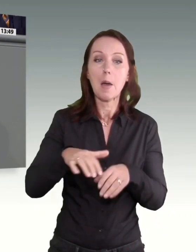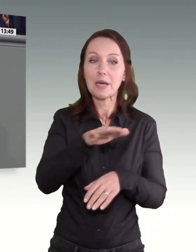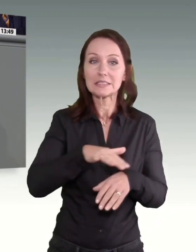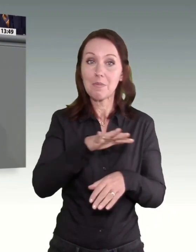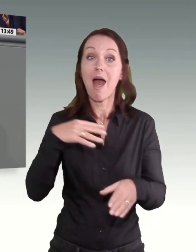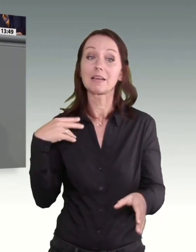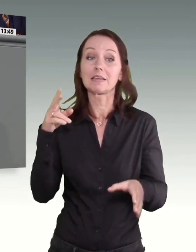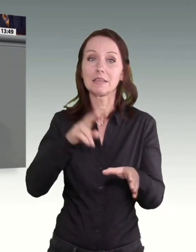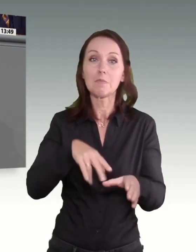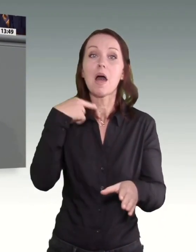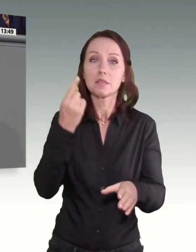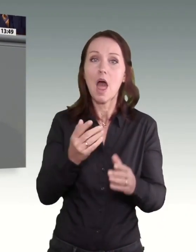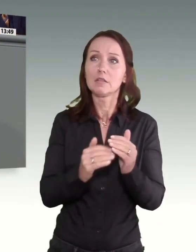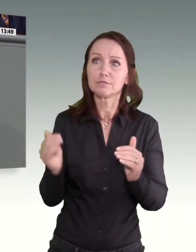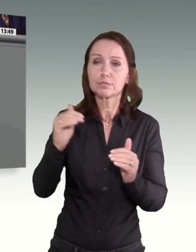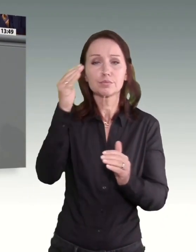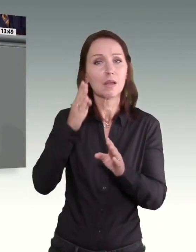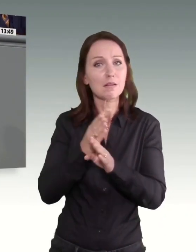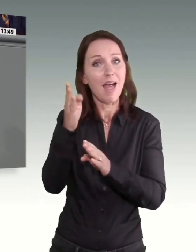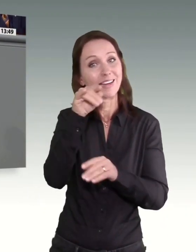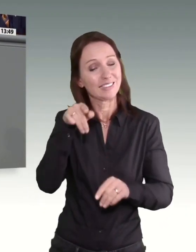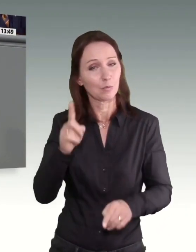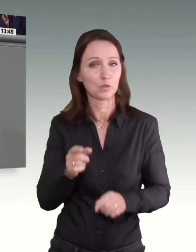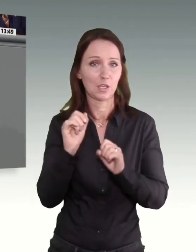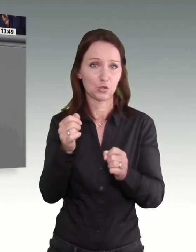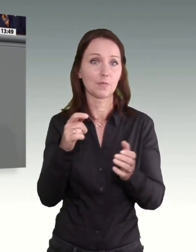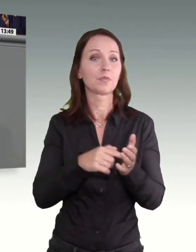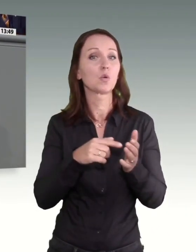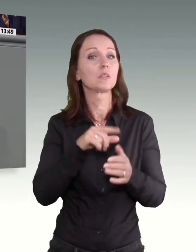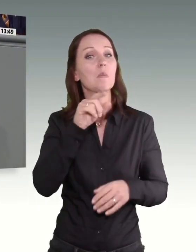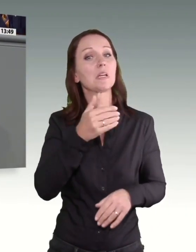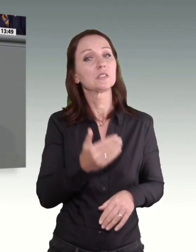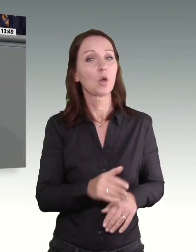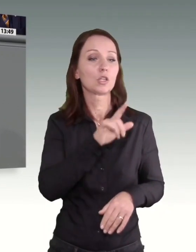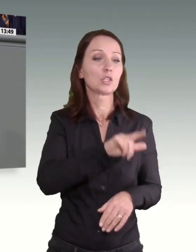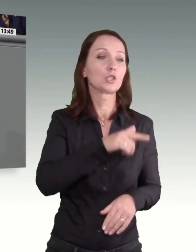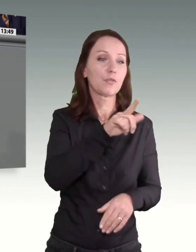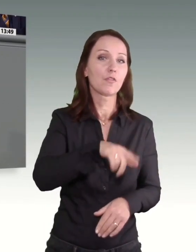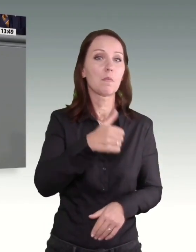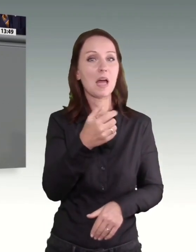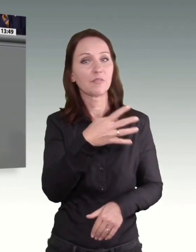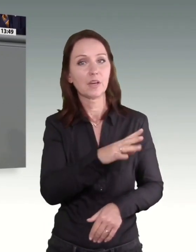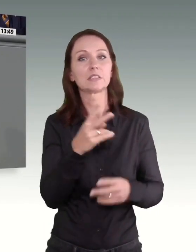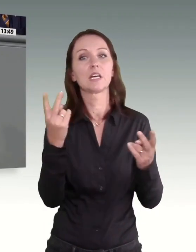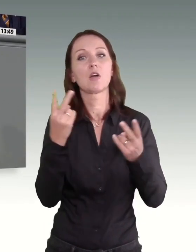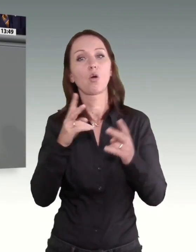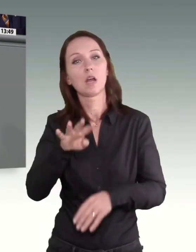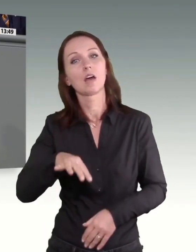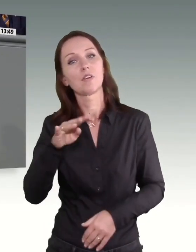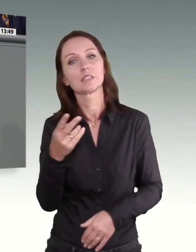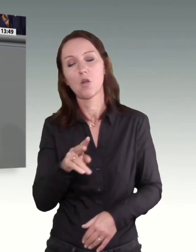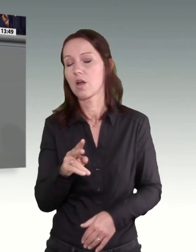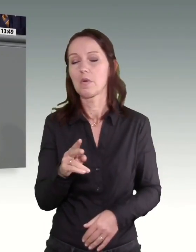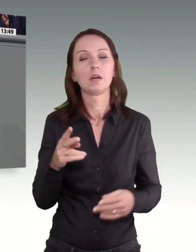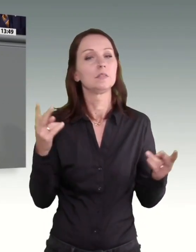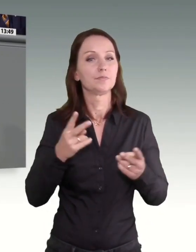die Anstrengung sein. Denn der Mindestlohn mag bei 12, 41 oder bei 14 Euro liegen. Ganz gleich, wie